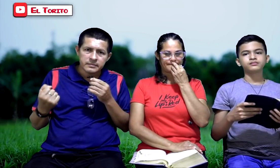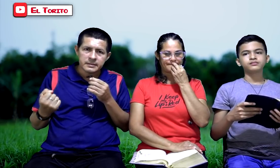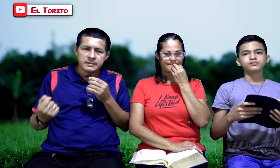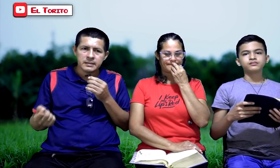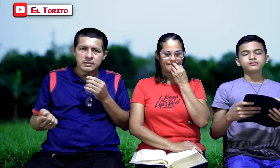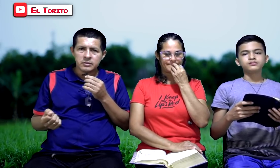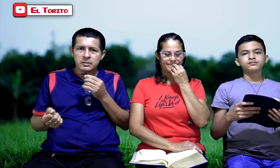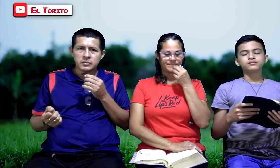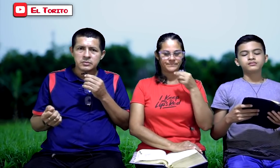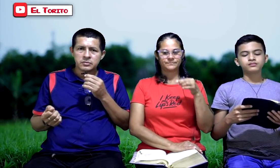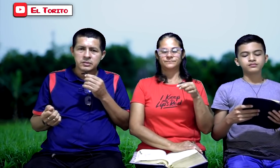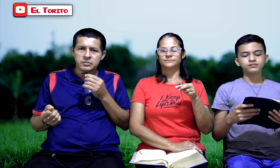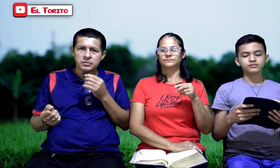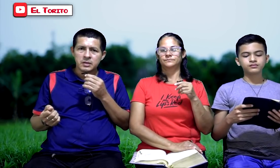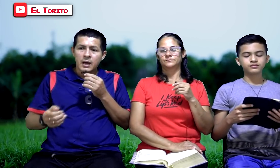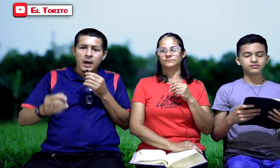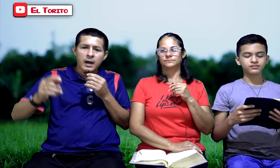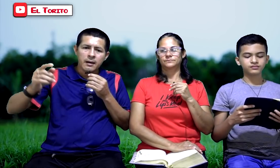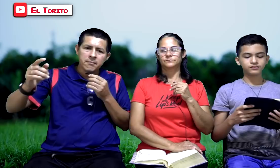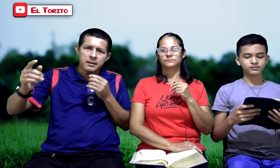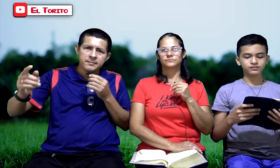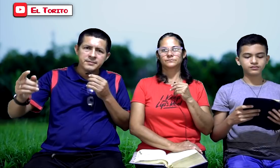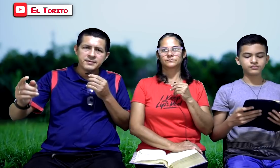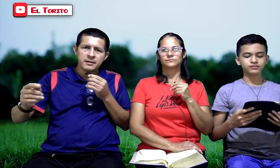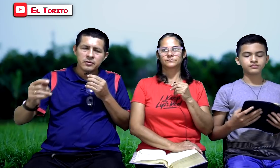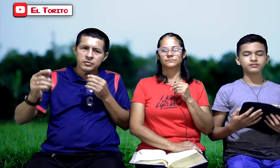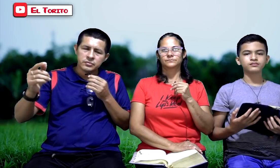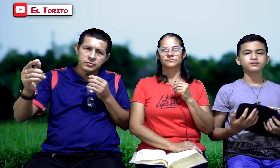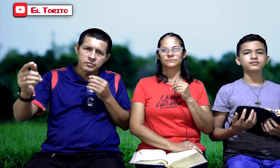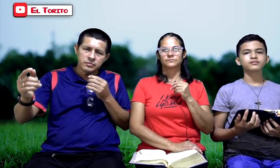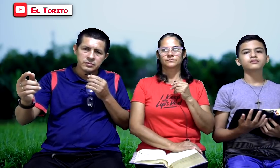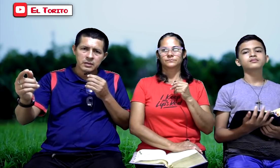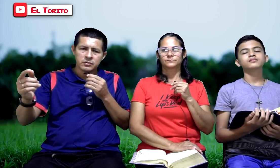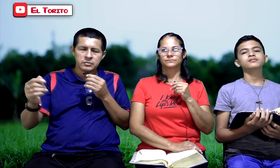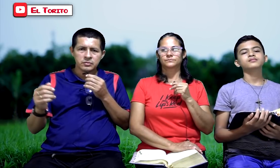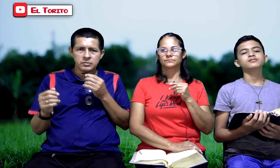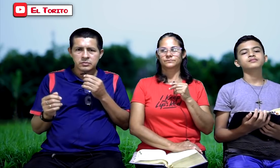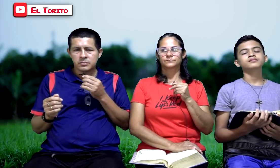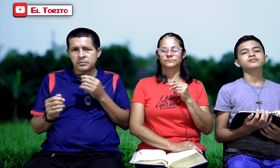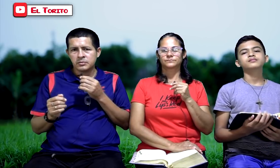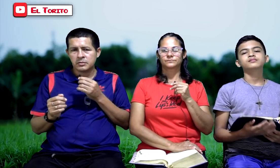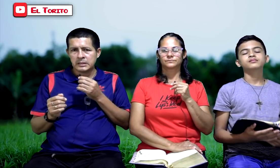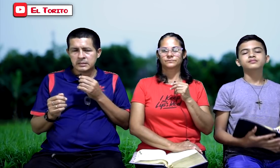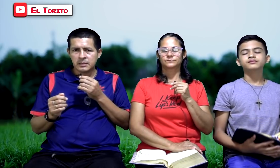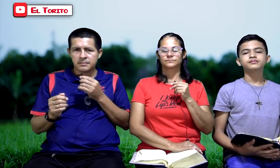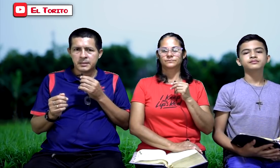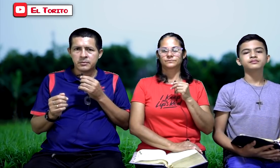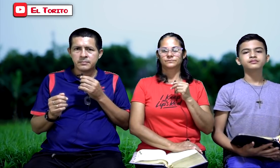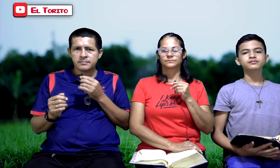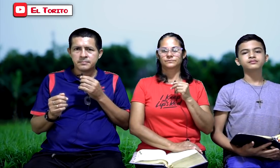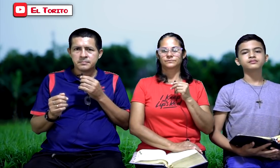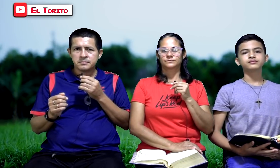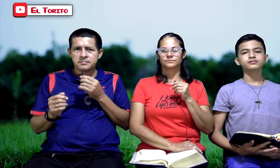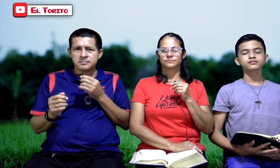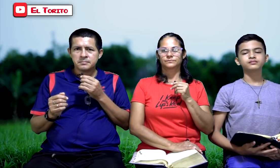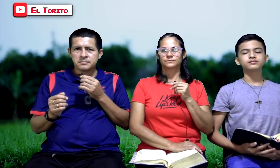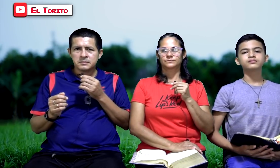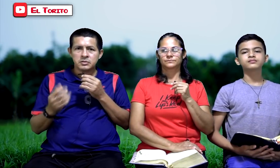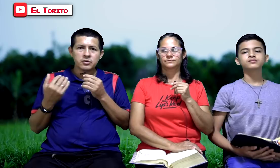Evangelio de nuestro Señor? Aménselos unos a los otros, como yo les he amado. Yo